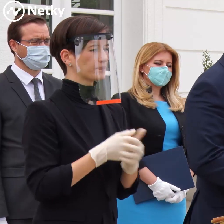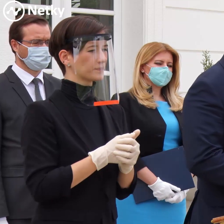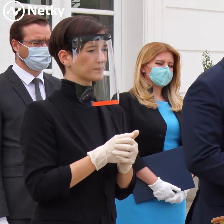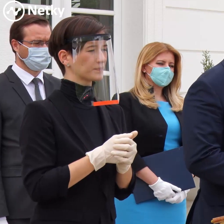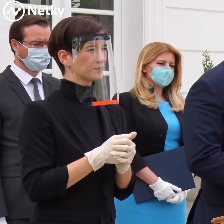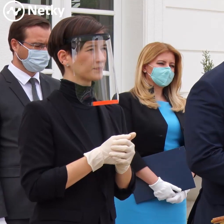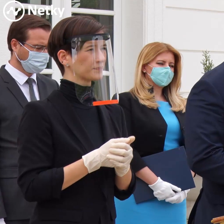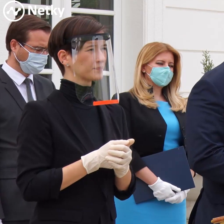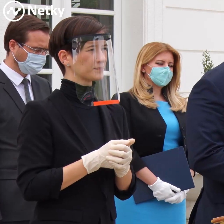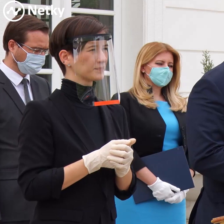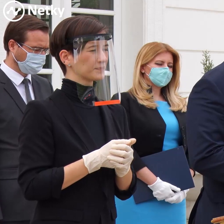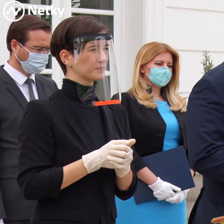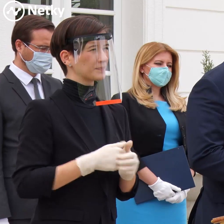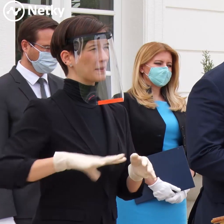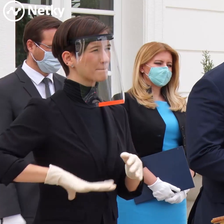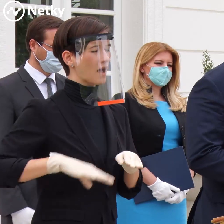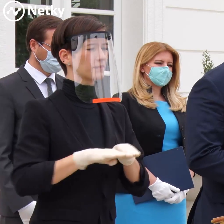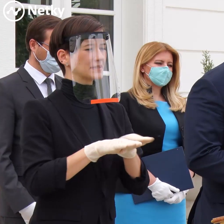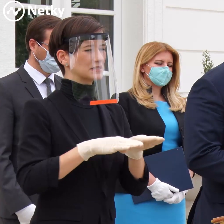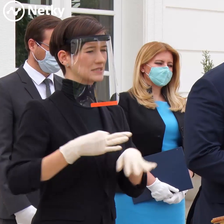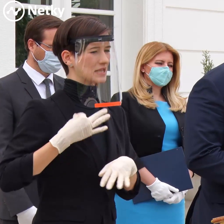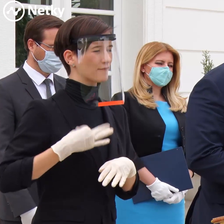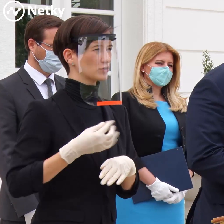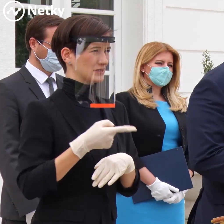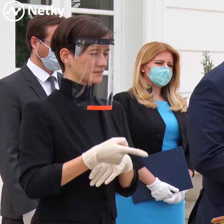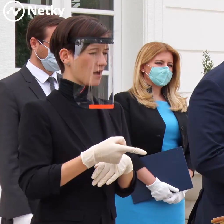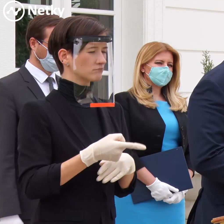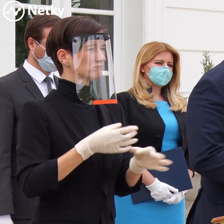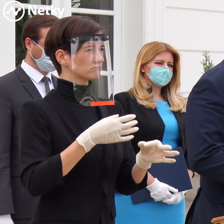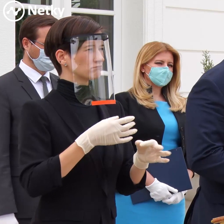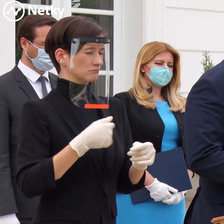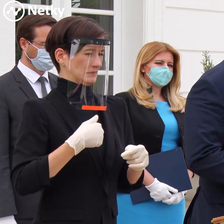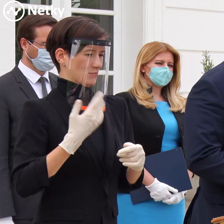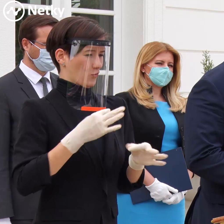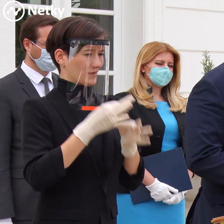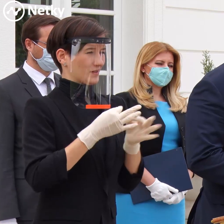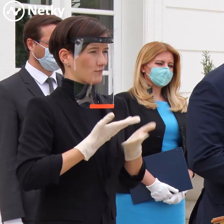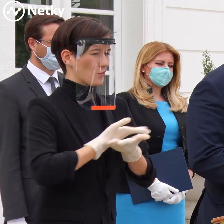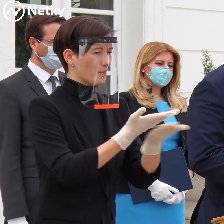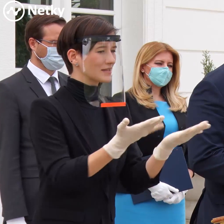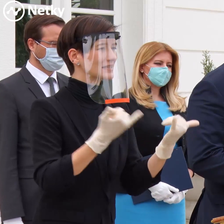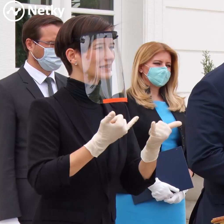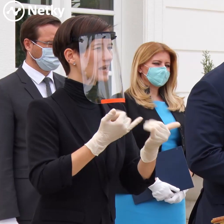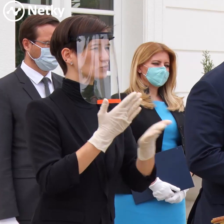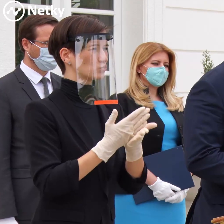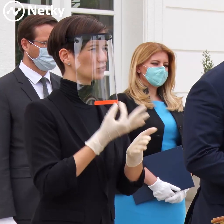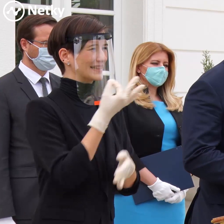panom ministra zdravotníctva informovať o tom, že dnešným dňom už začalo to plošné testovanie